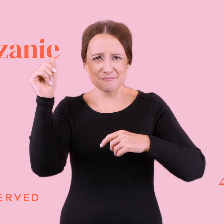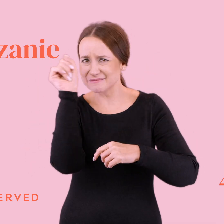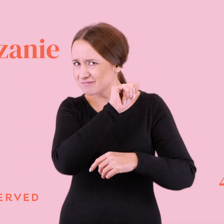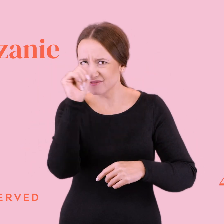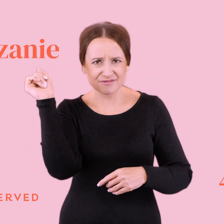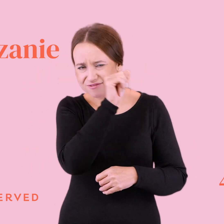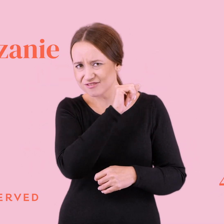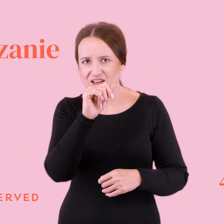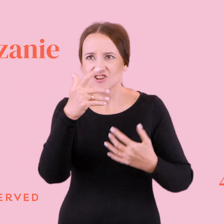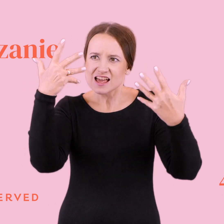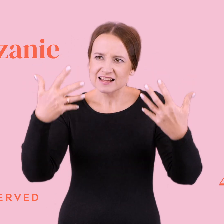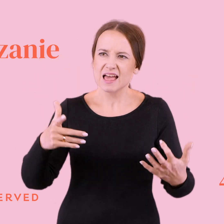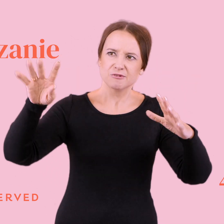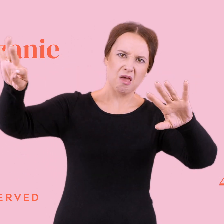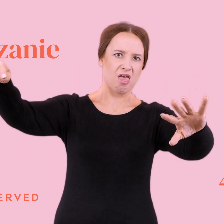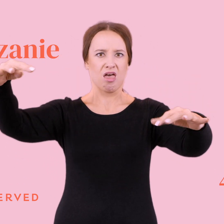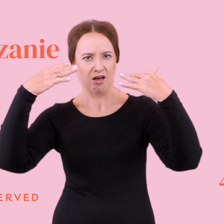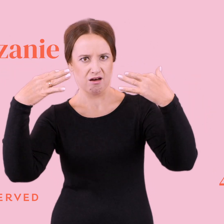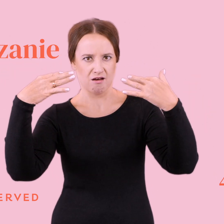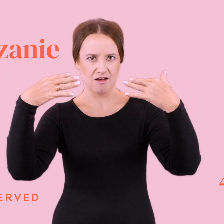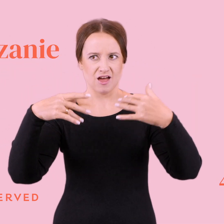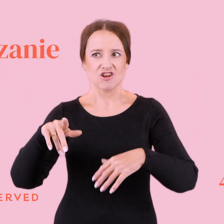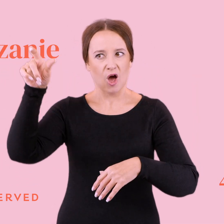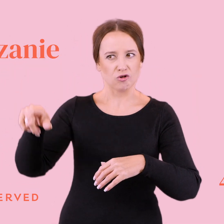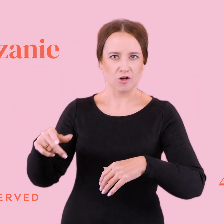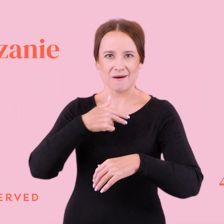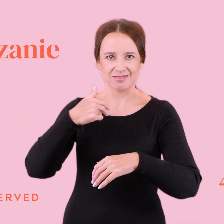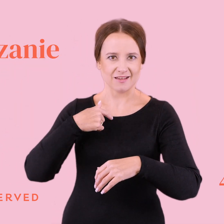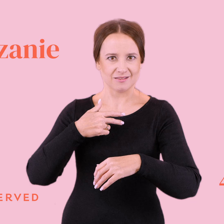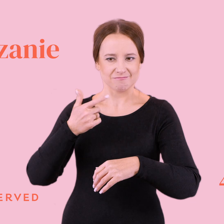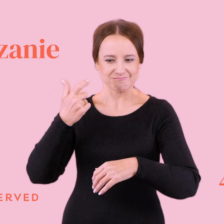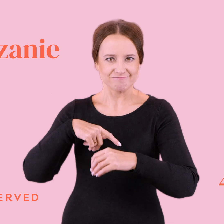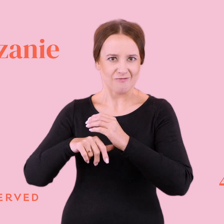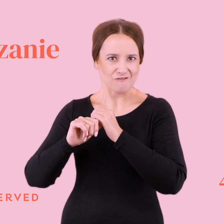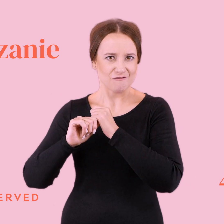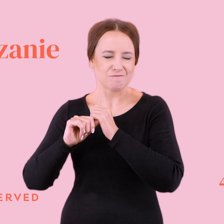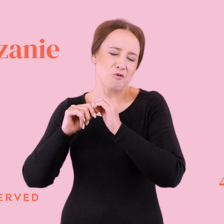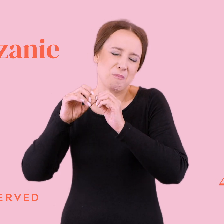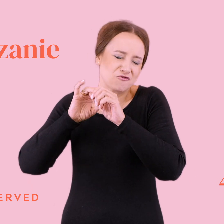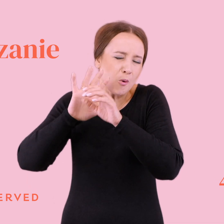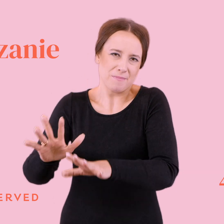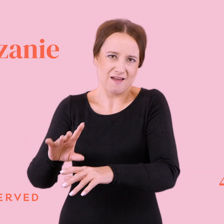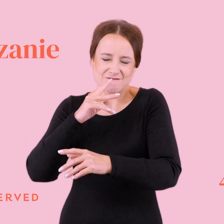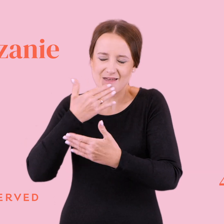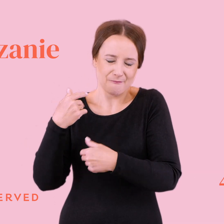zwrócić na siebie uwagę osoby, która ma nas w dupie i się do nas nie odzywa? W gadałam o tym właśnie z tą przyjaciółką,